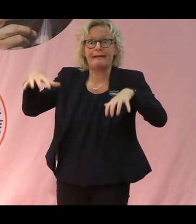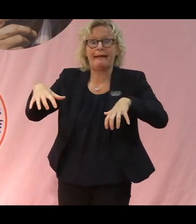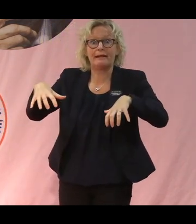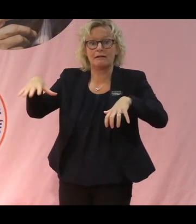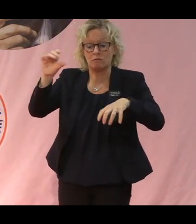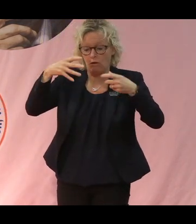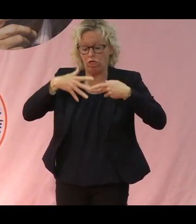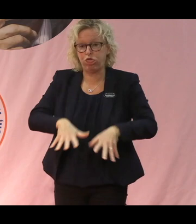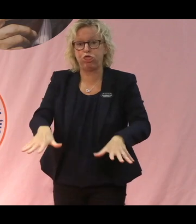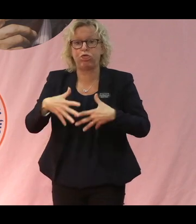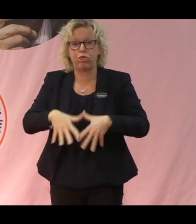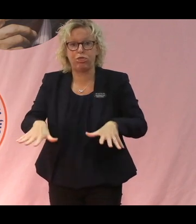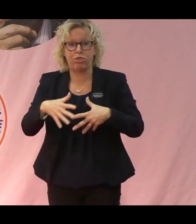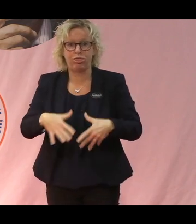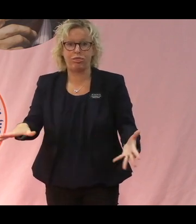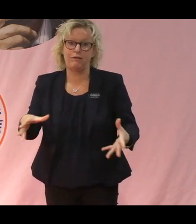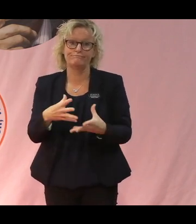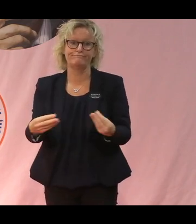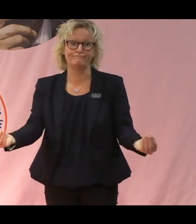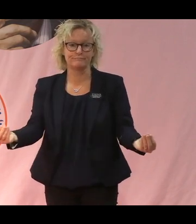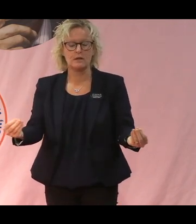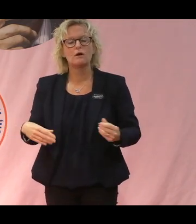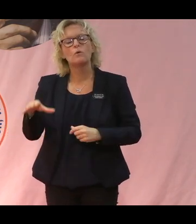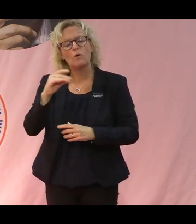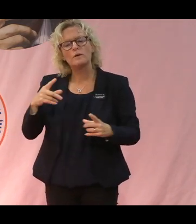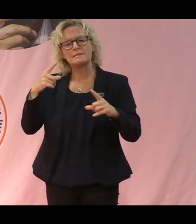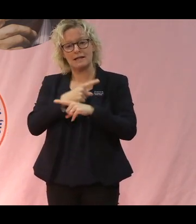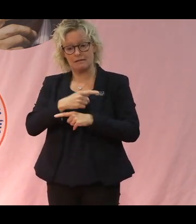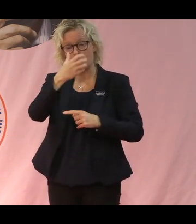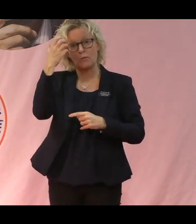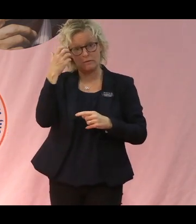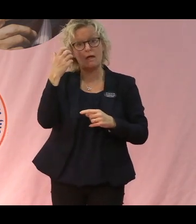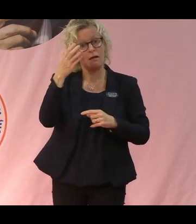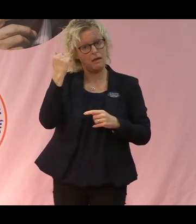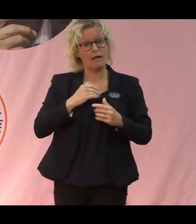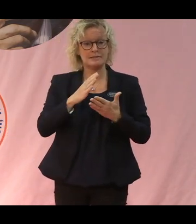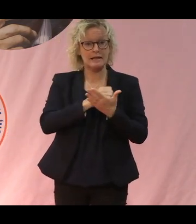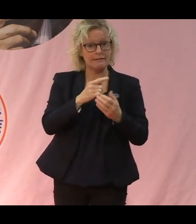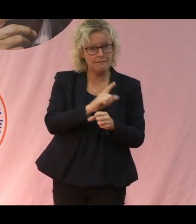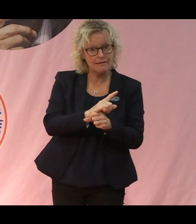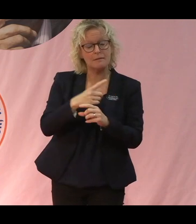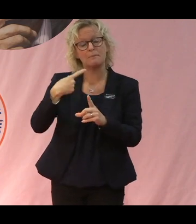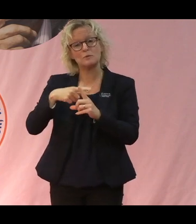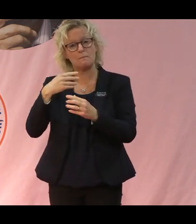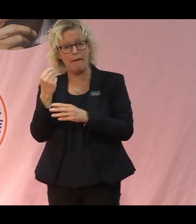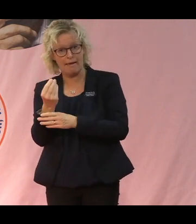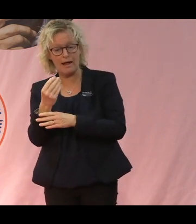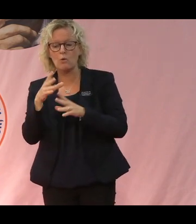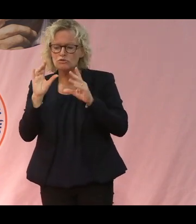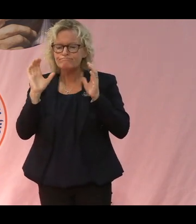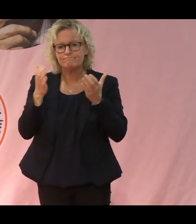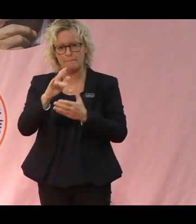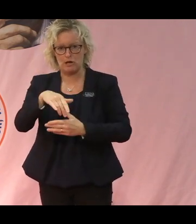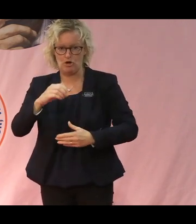gödslan iväg. Och på det sättet så spar naturligtvis bonden tid, också pengar, och vi spar på miljö.